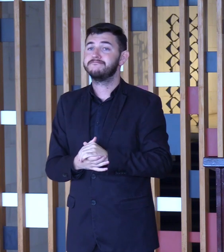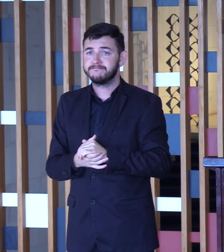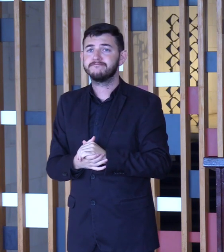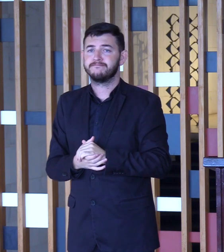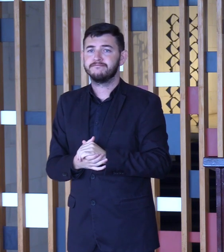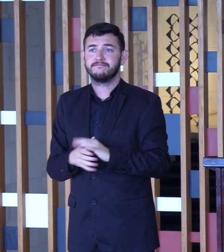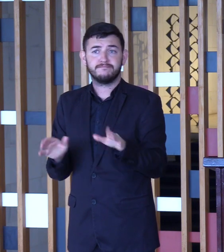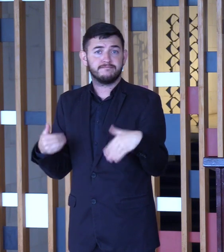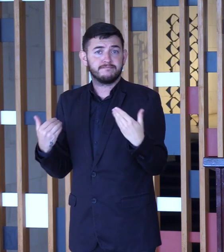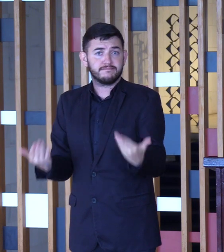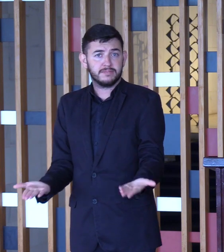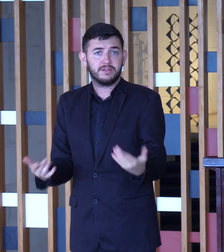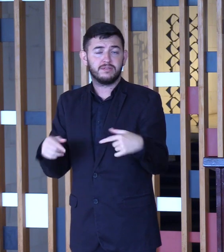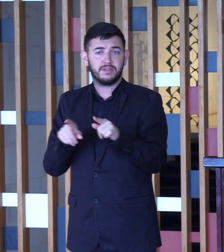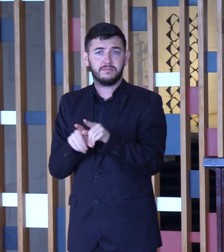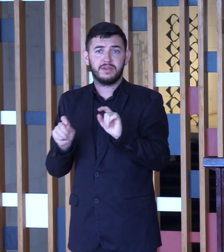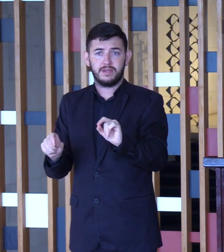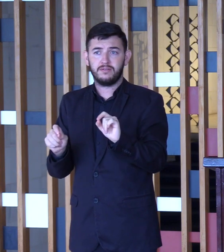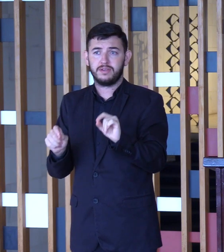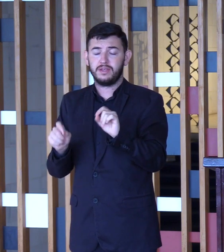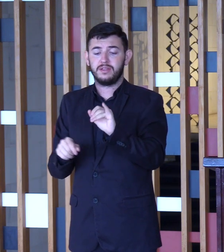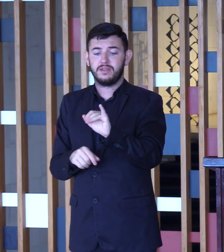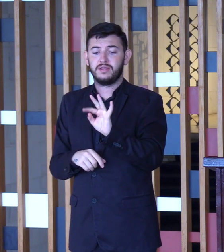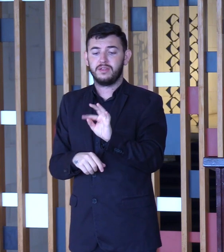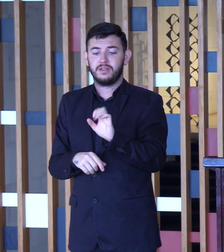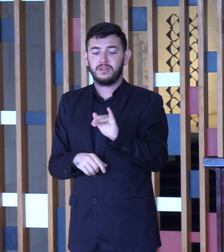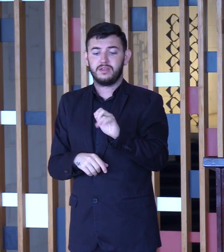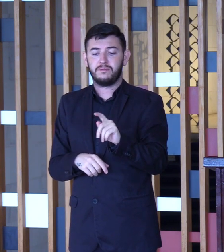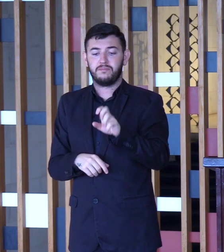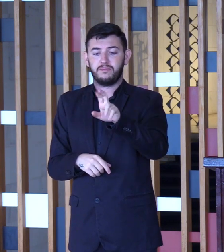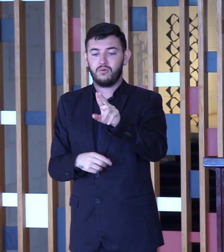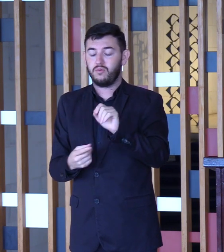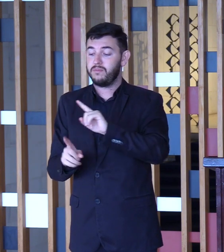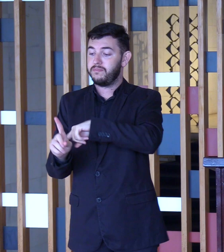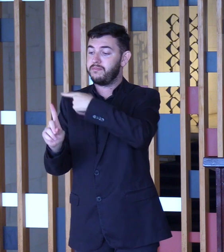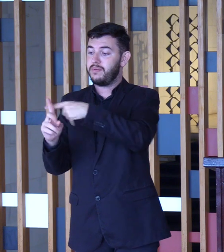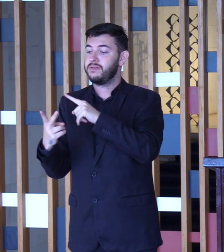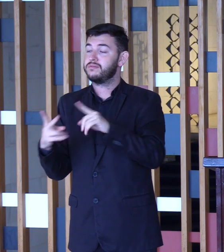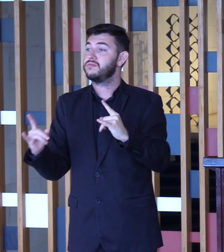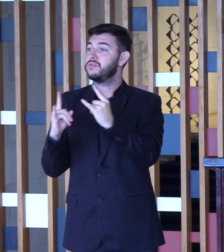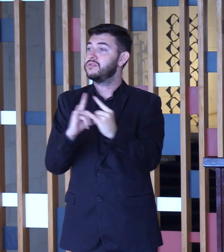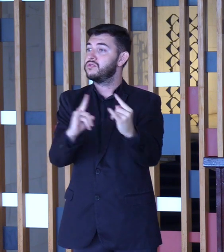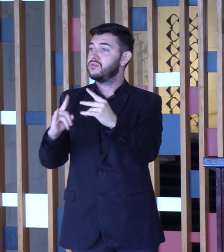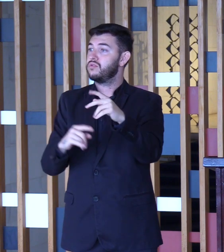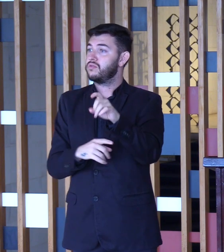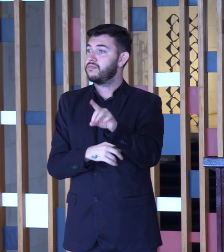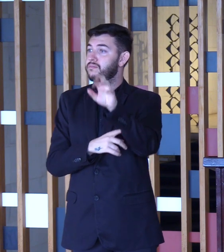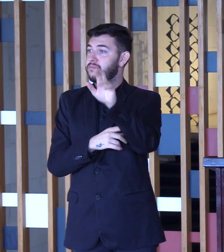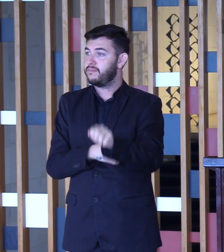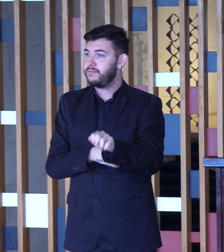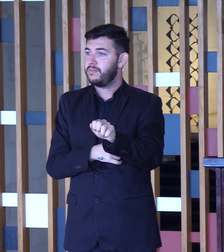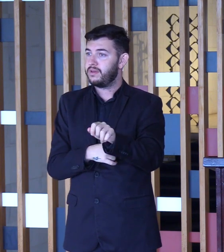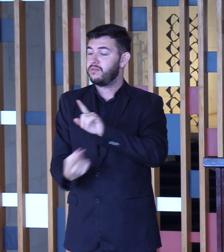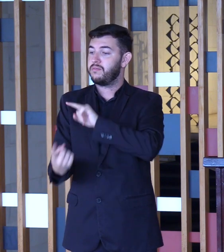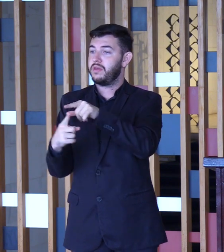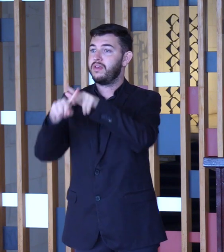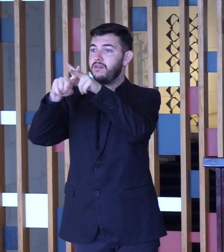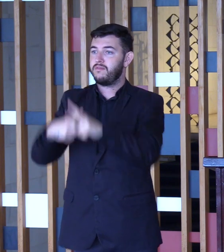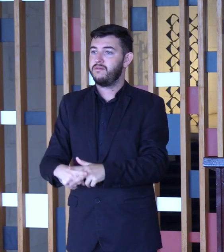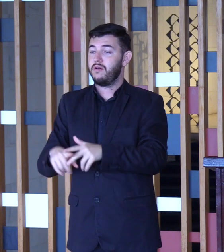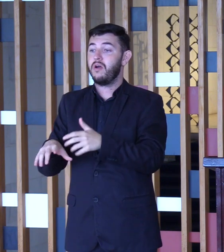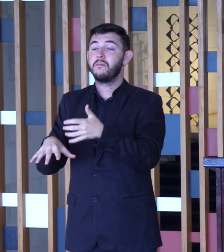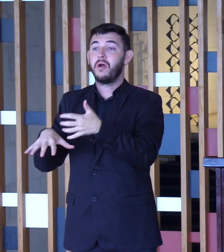que, firmado em Itaipu Binacional, Instituto Pedra, para a reforma do Palácio Itamaraty, no Rio de Janeiro. Palácio que, como